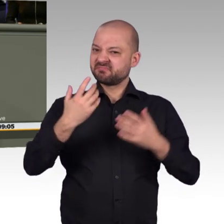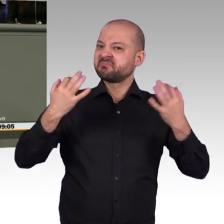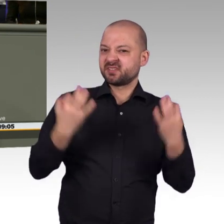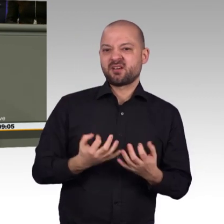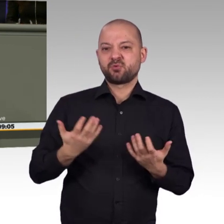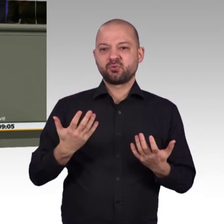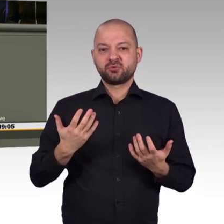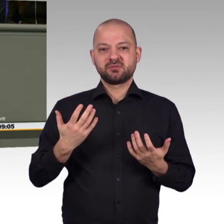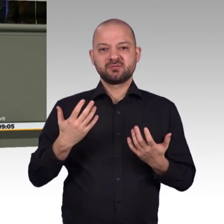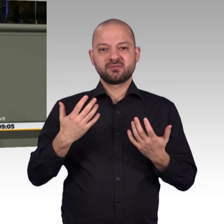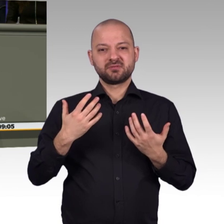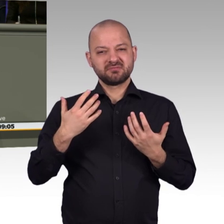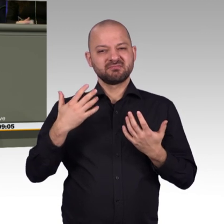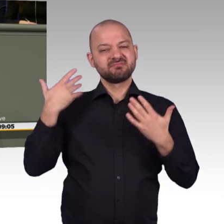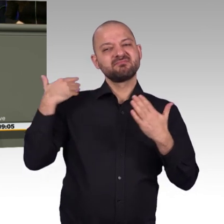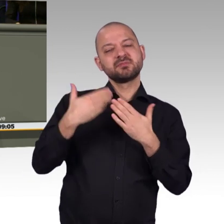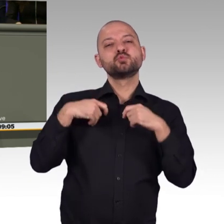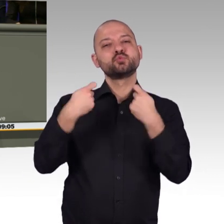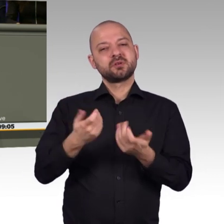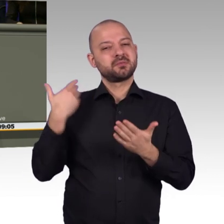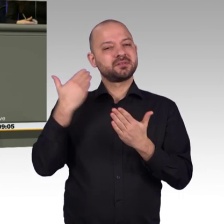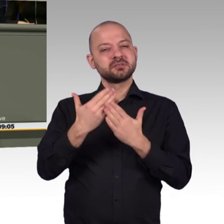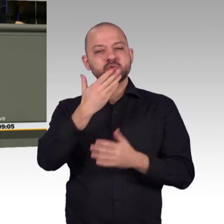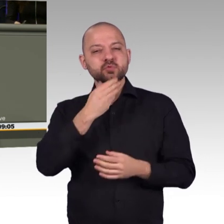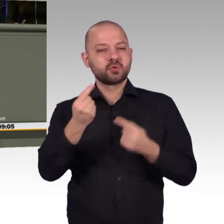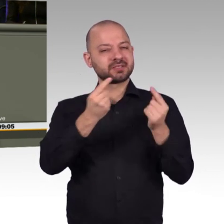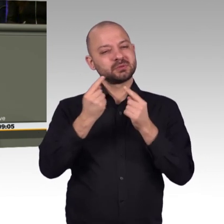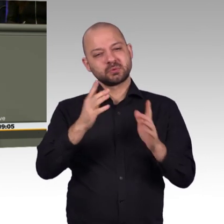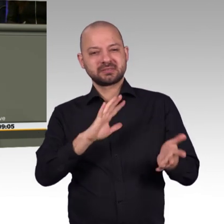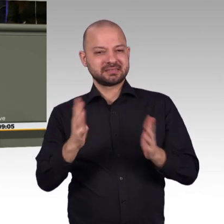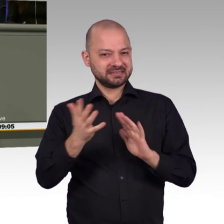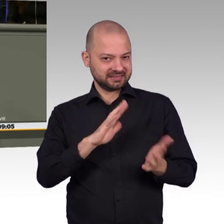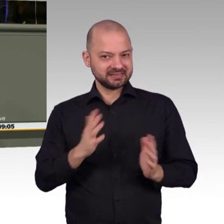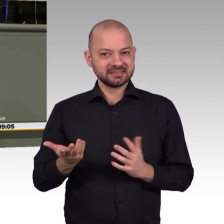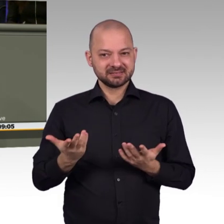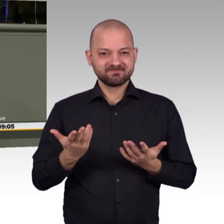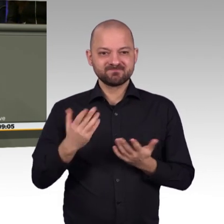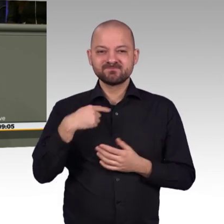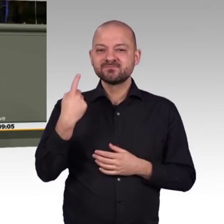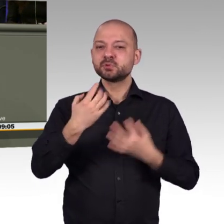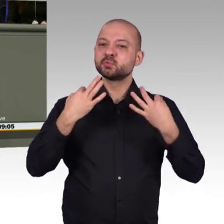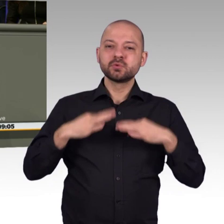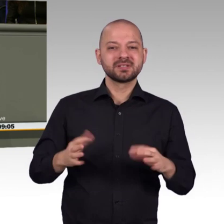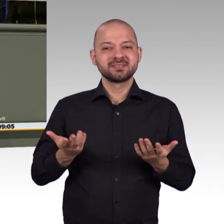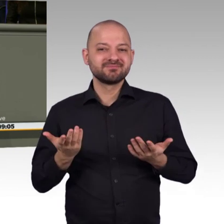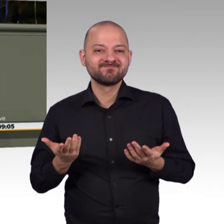Frankreich oder Großbritannien, wobei in Großbritannien schon jedes Kind 50 Minuten Programmierunterricht in der Grundschule hat,